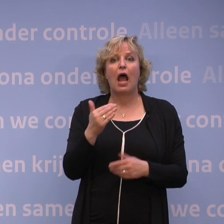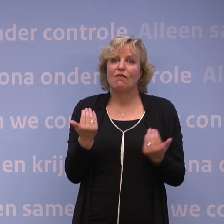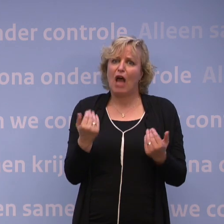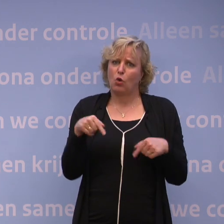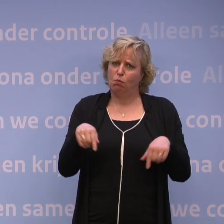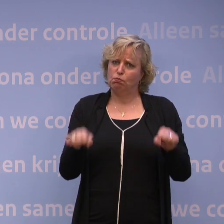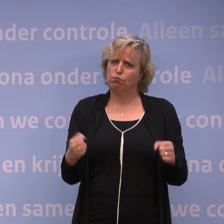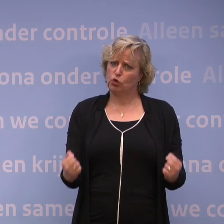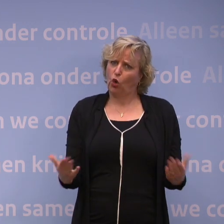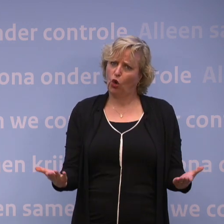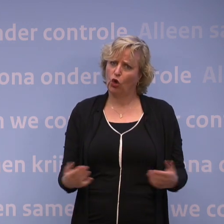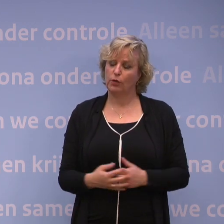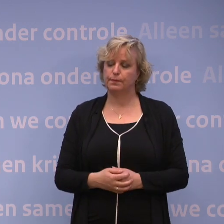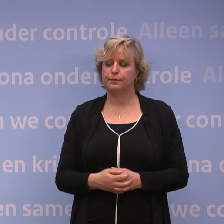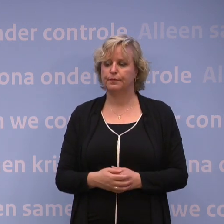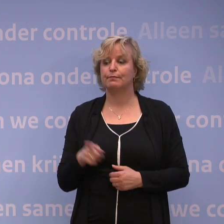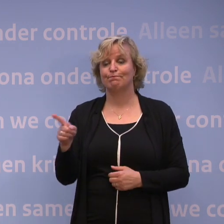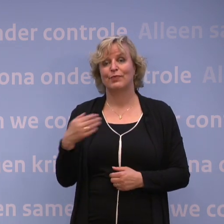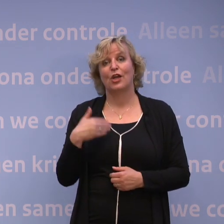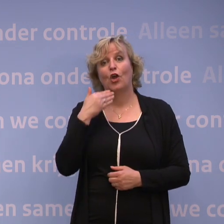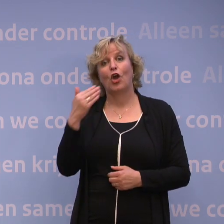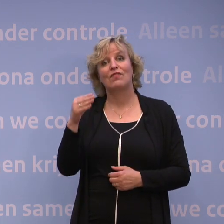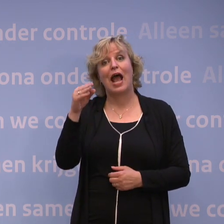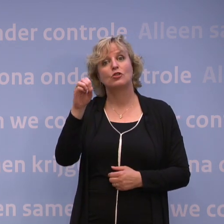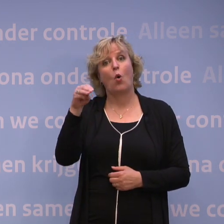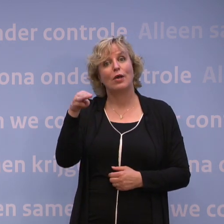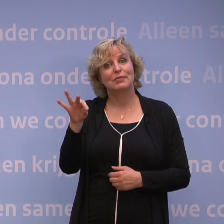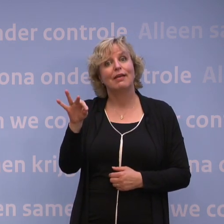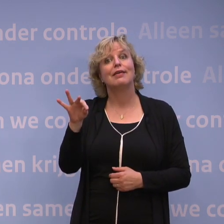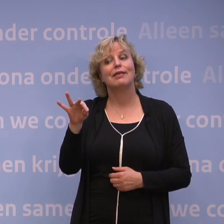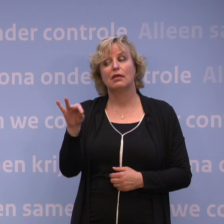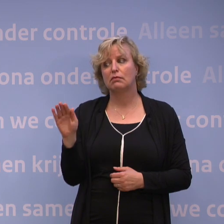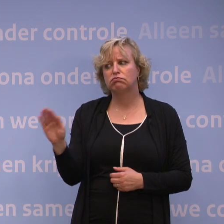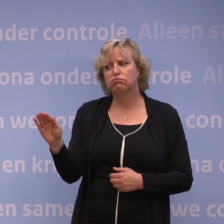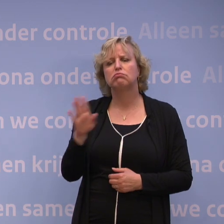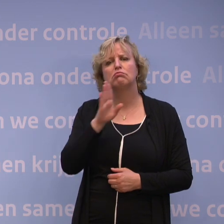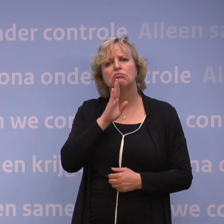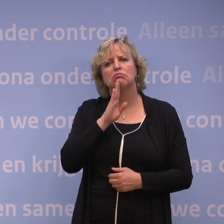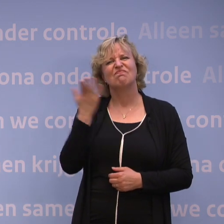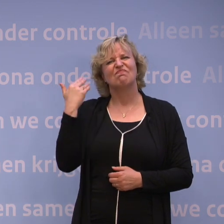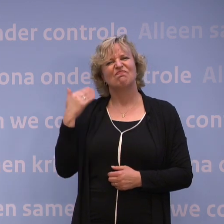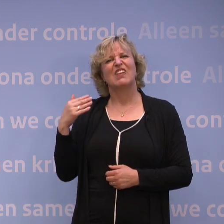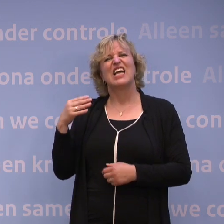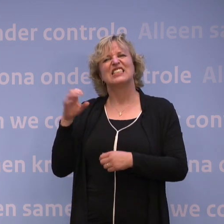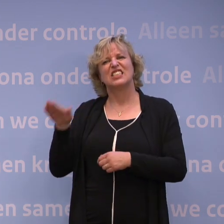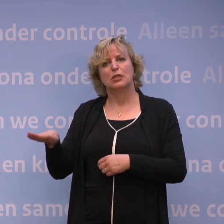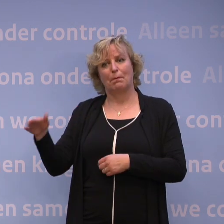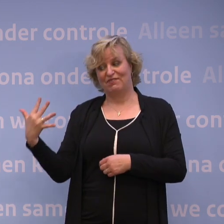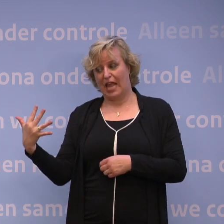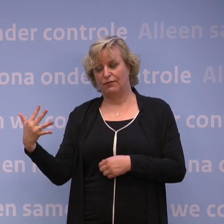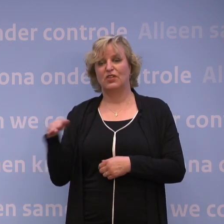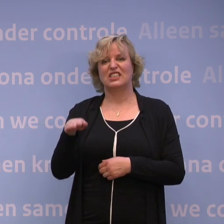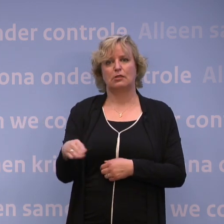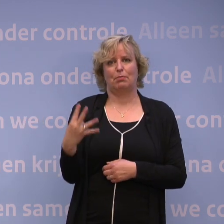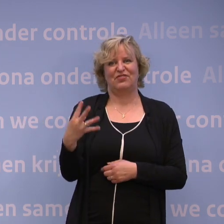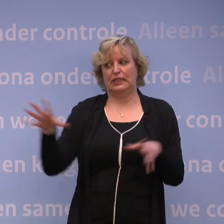zetten? Omdat we gevraagd hebben aan het Outbreak Management Team, wat gebeurt er als je die oude stap 5 samenvoegt met stap 4? Dus we hebben nu die stap